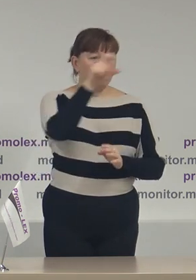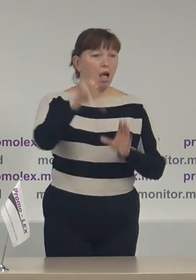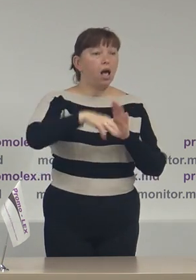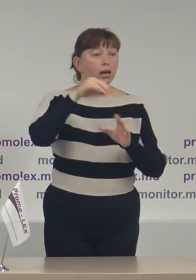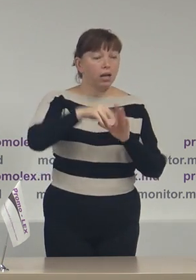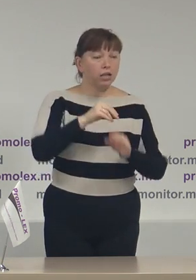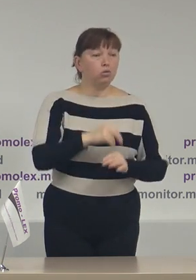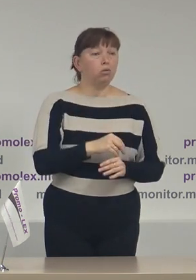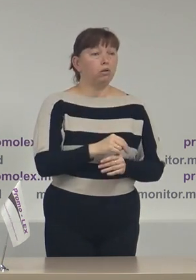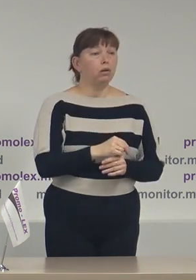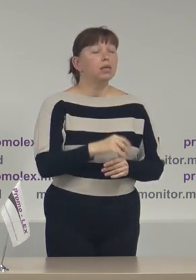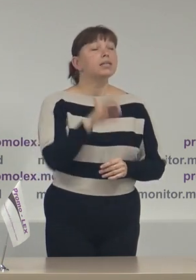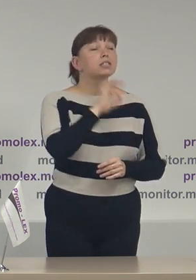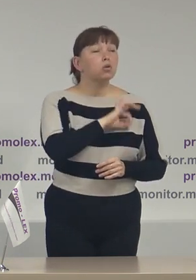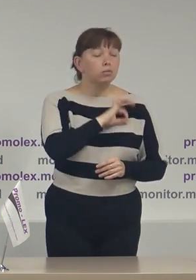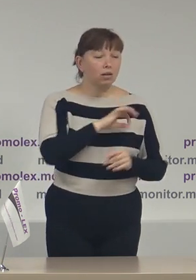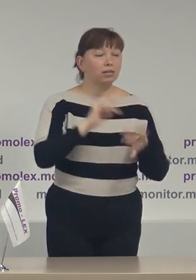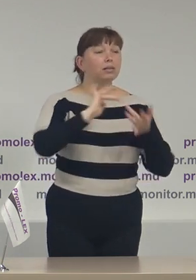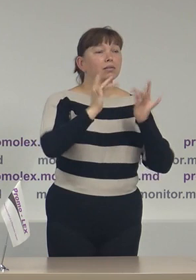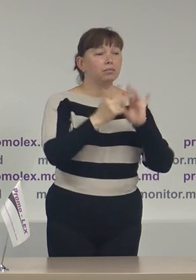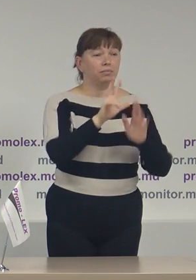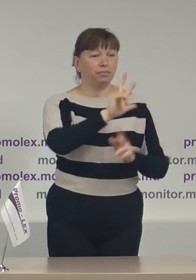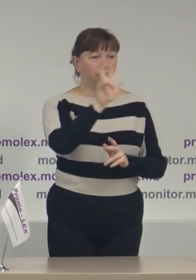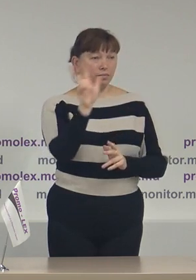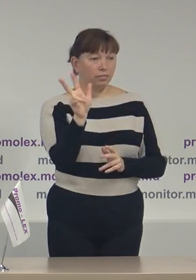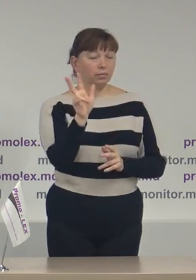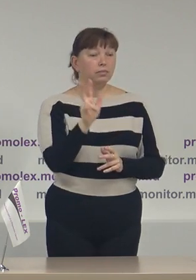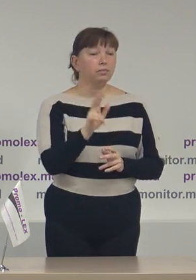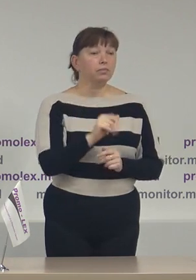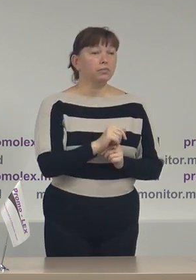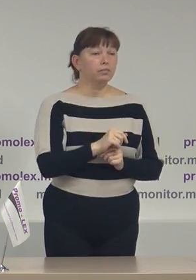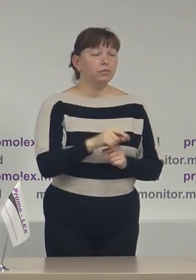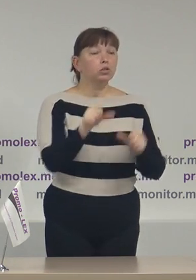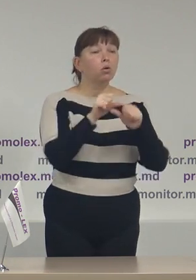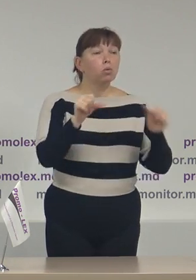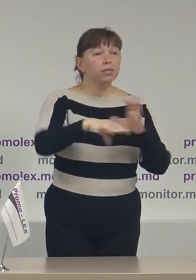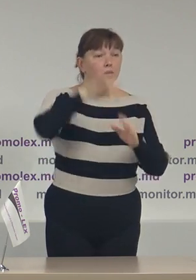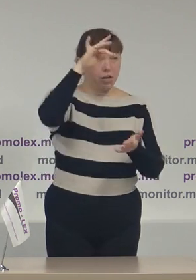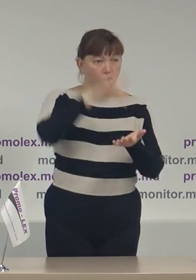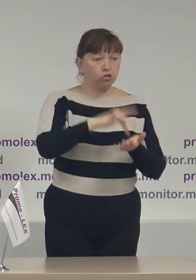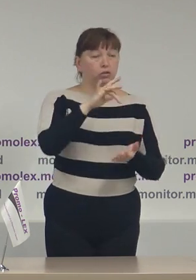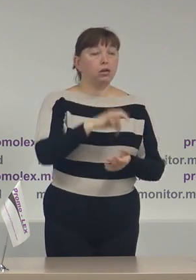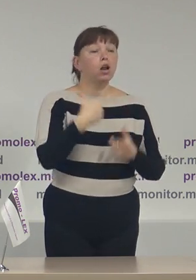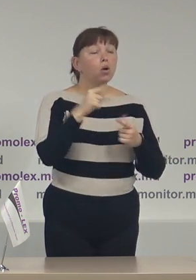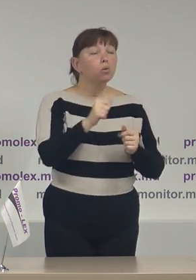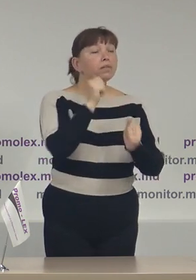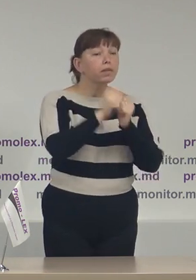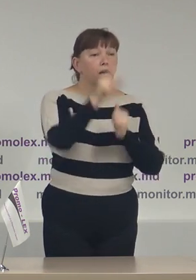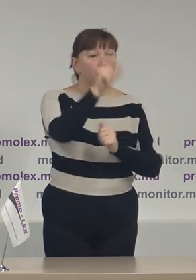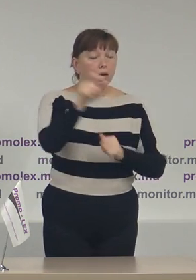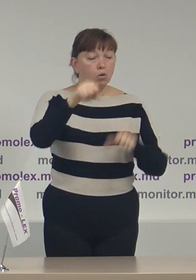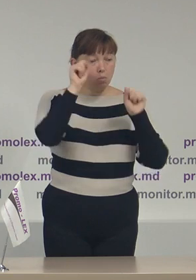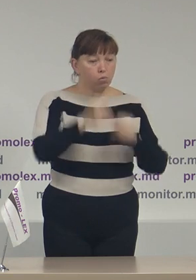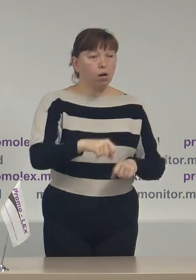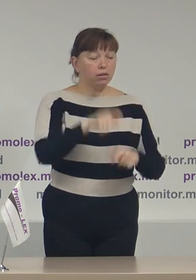să utilizeze platforma digitală disponibilă pe pagina Comisiei Electorale Centrale unde fiecare alegător